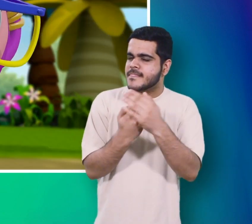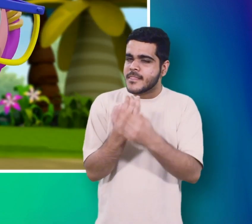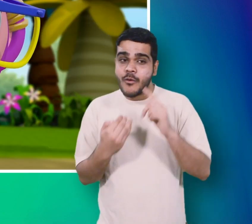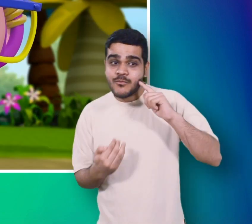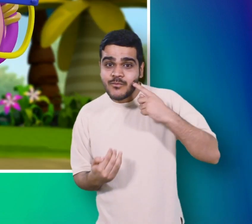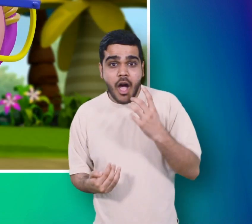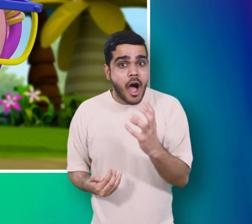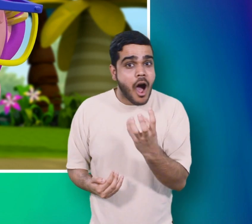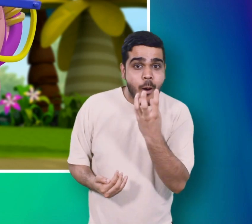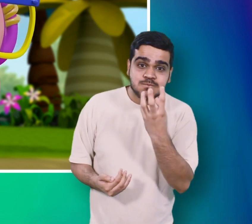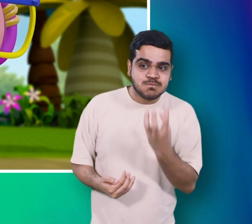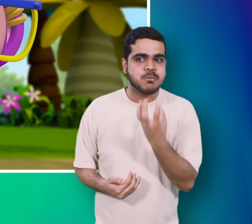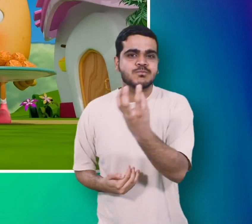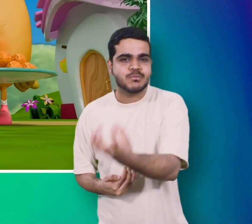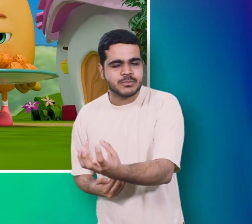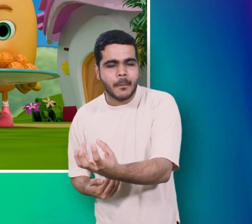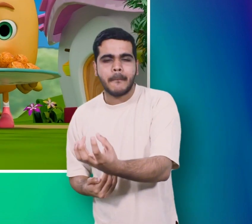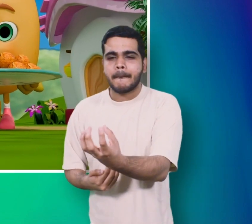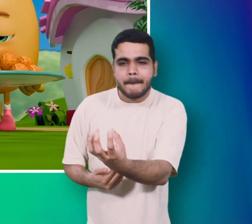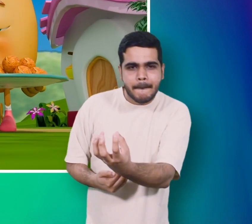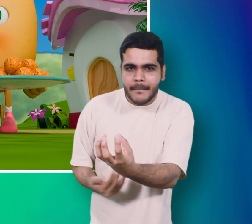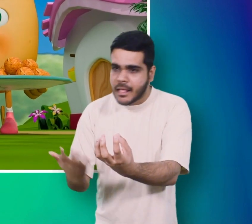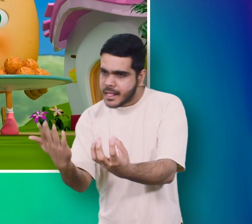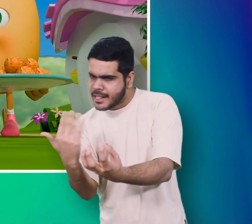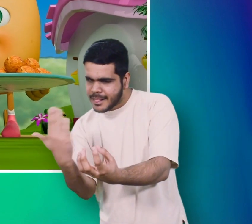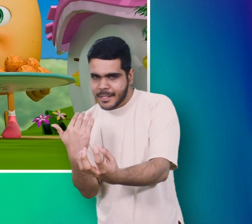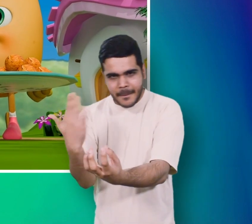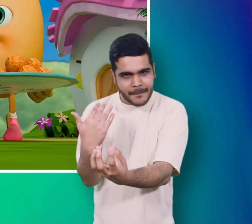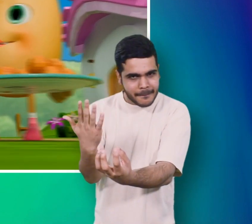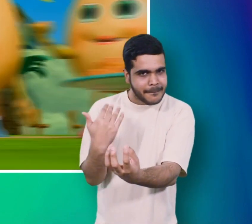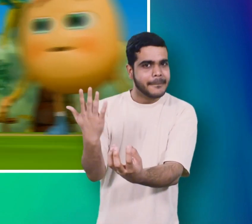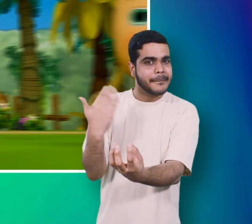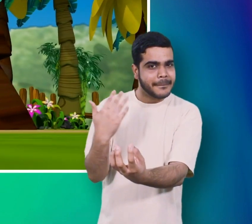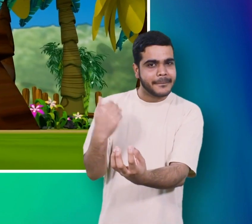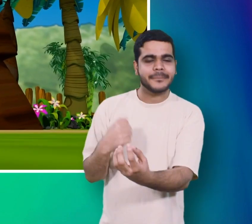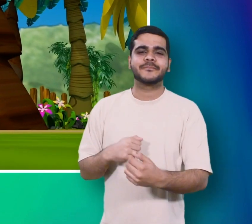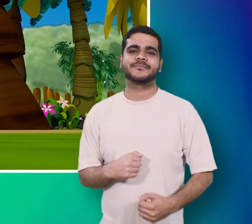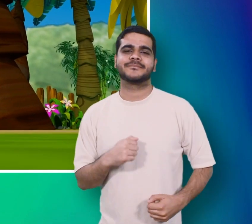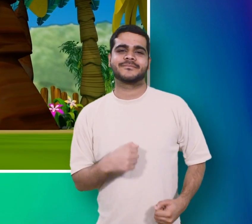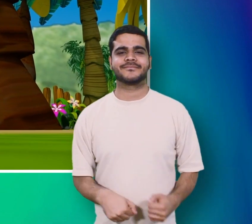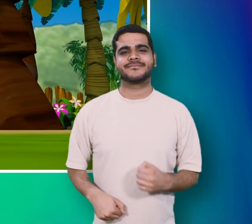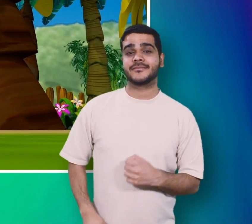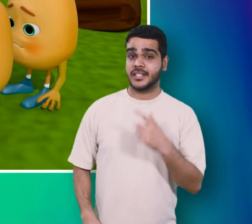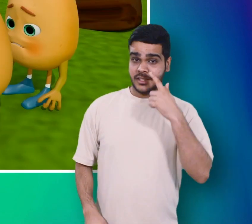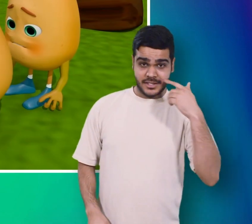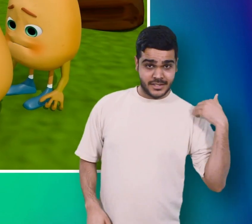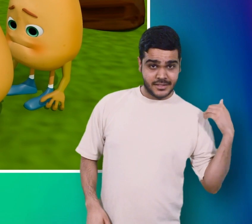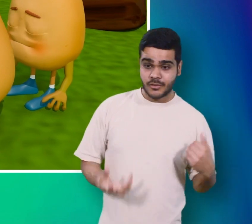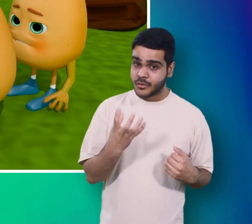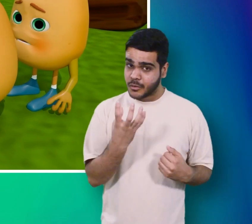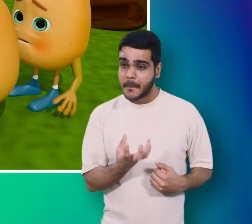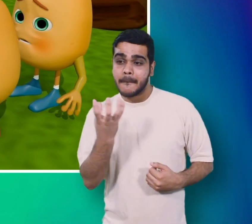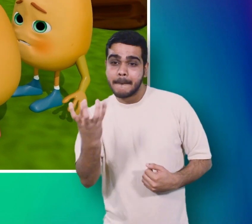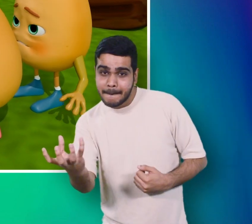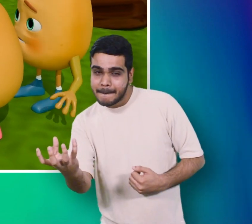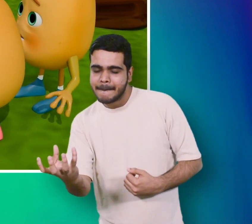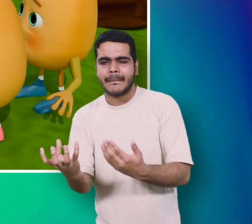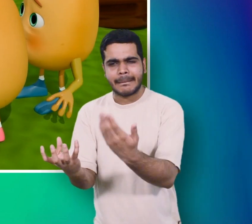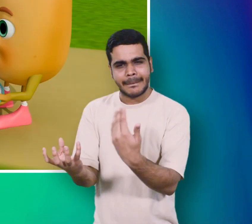पड़ेगा उसको लड़ू खिलाना पड़ेगा भेना ने बंदर को पासे बुलाया लेकर